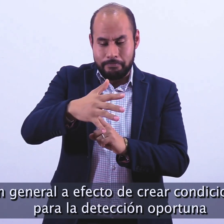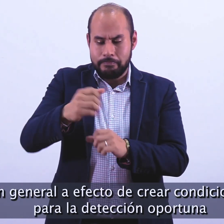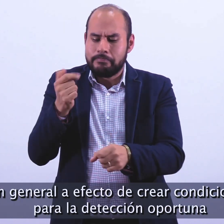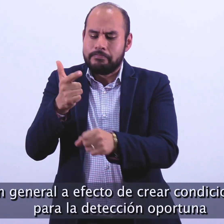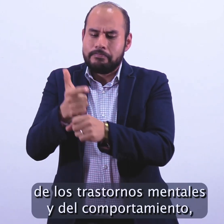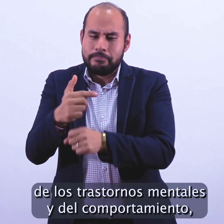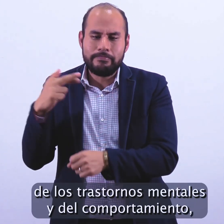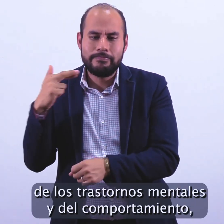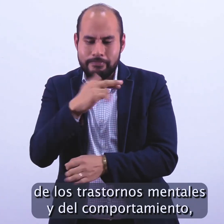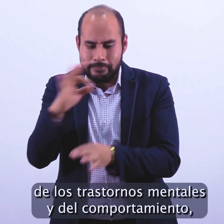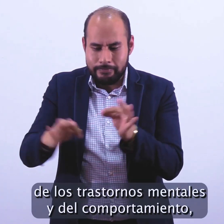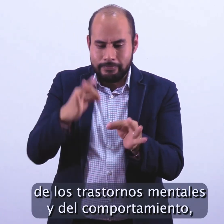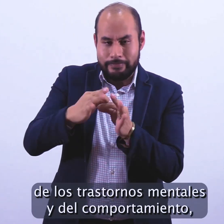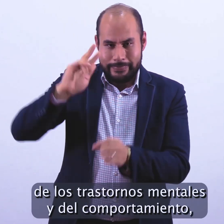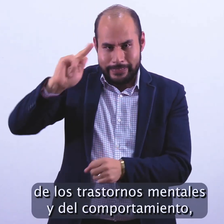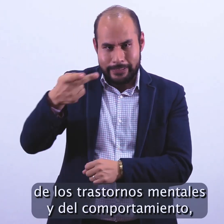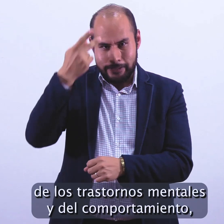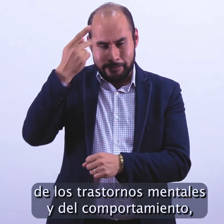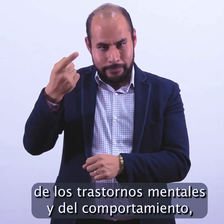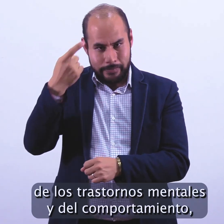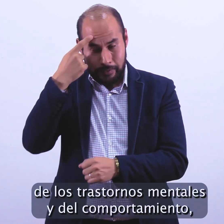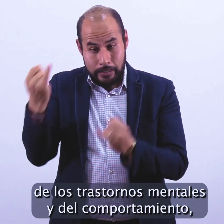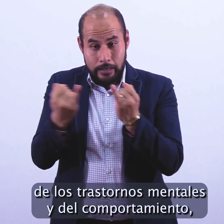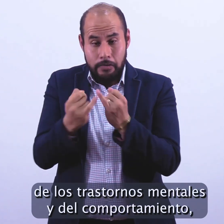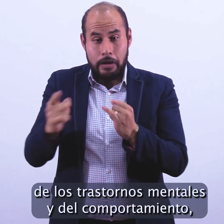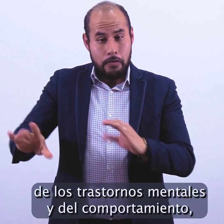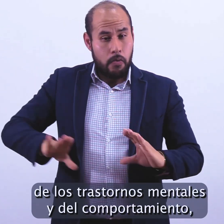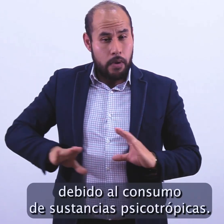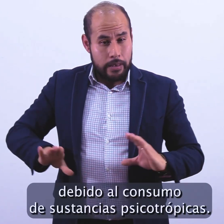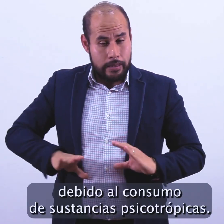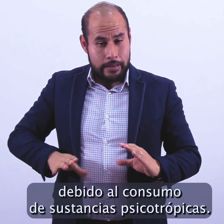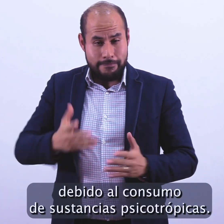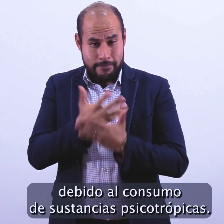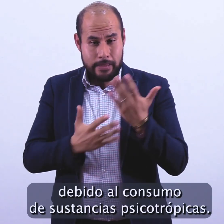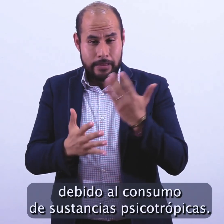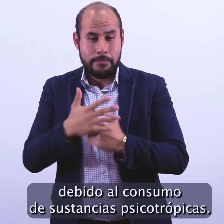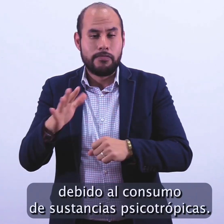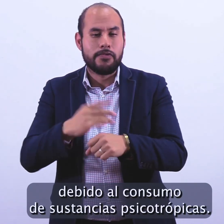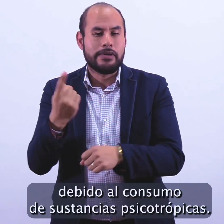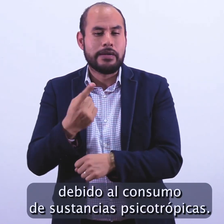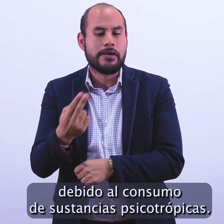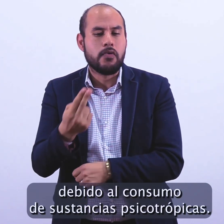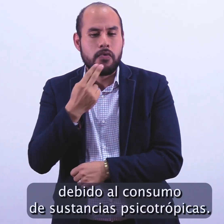oportuna de los trastornos mentales y del comportamiento debido al consumo de sustancias psicotrópicas.